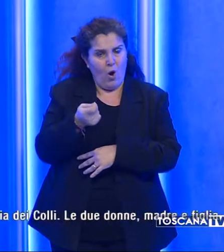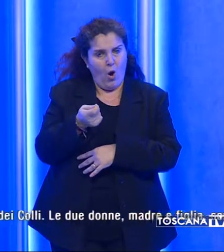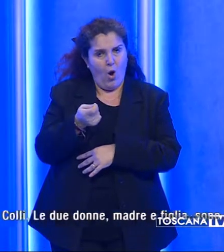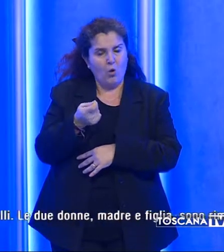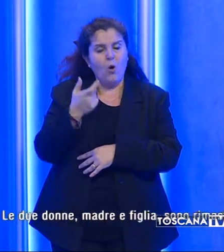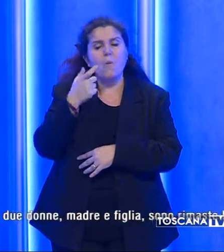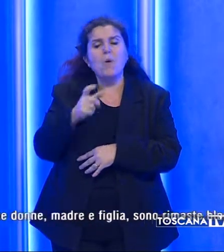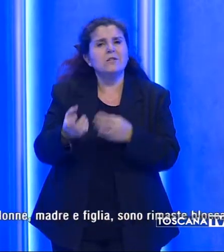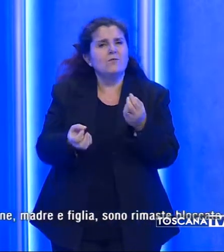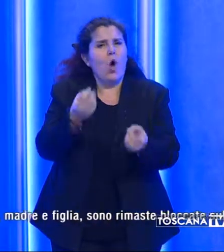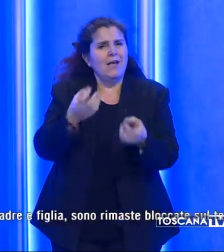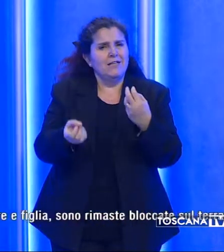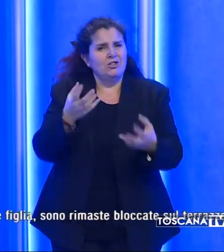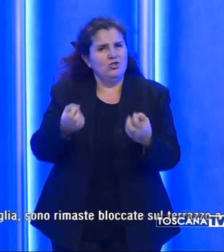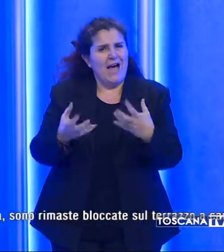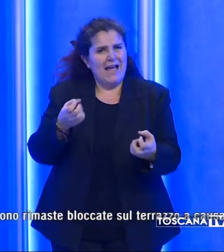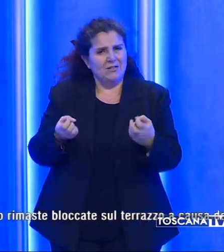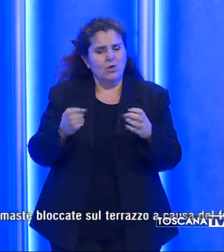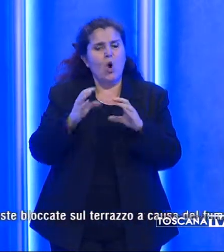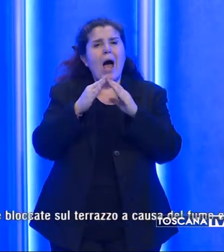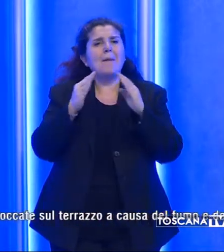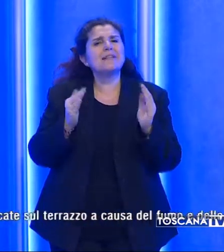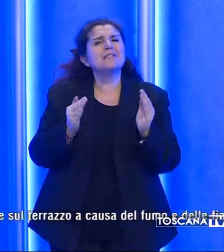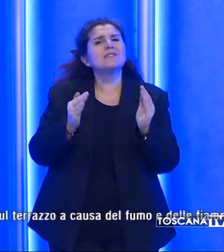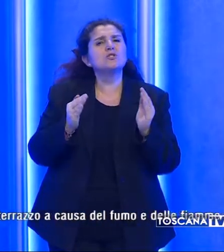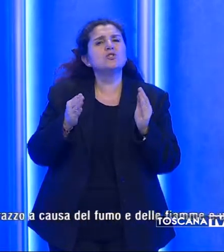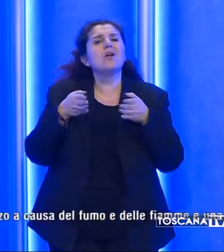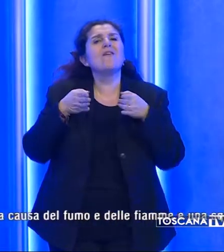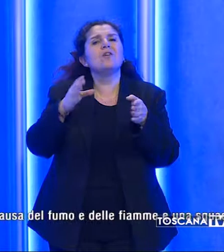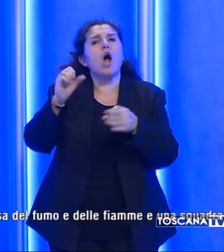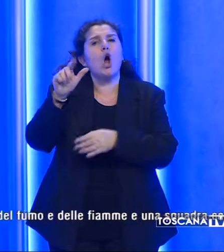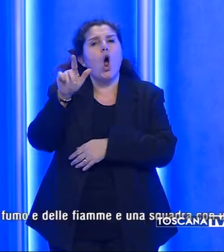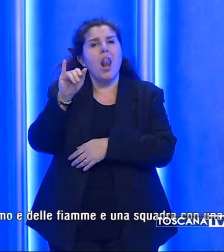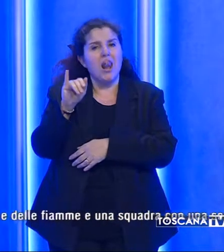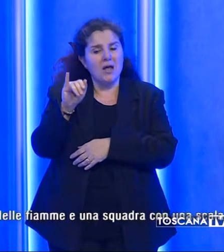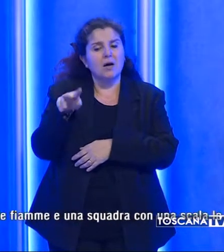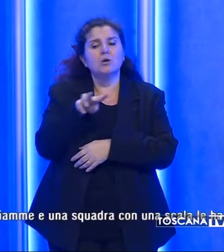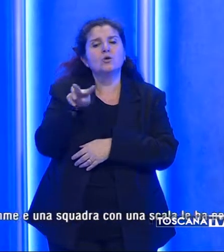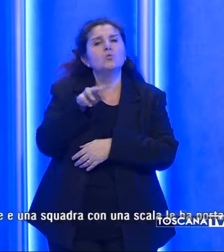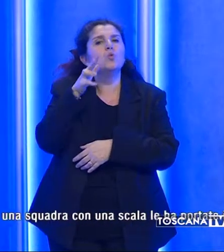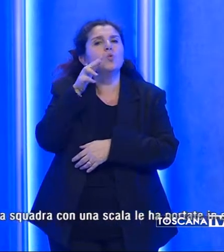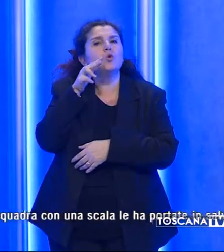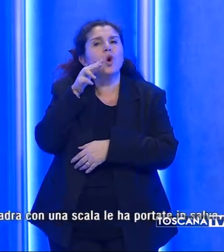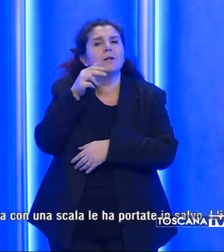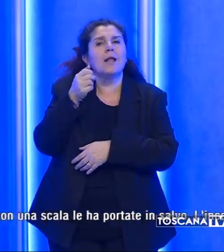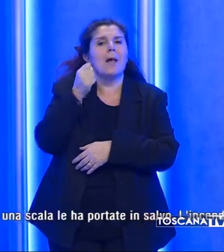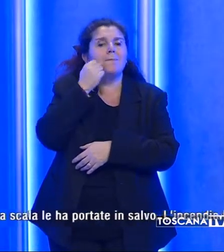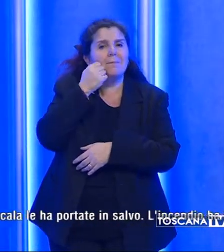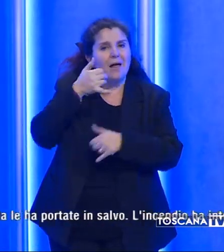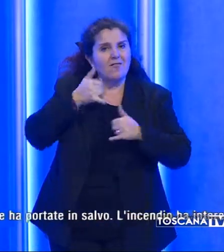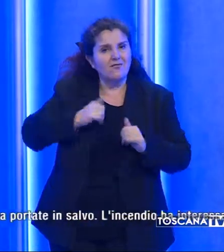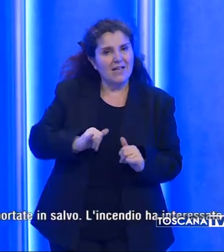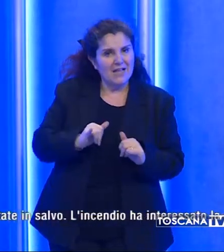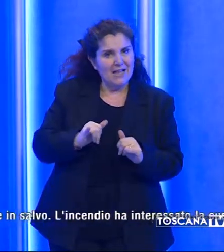un incendio in un'abitazione in via dei Colli. due donne, madre e figlia,